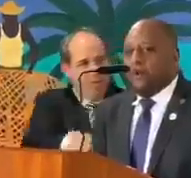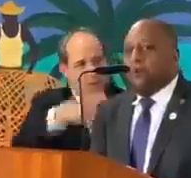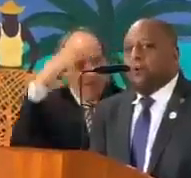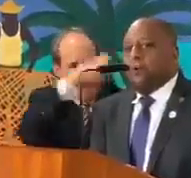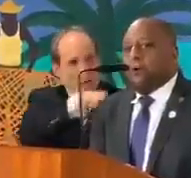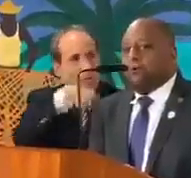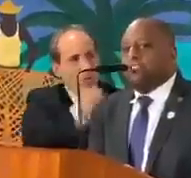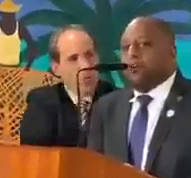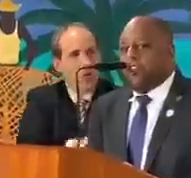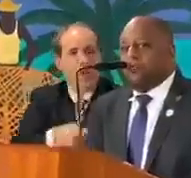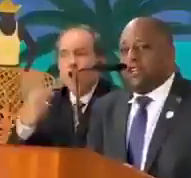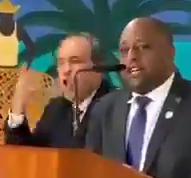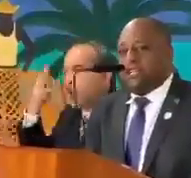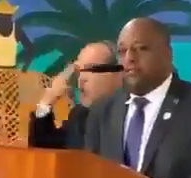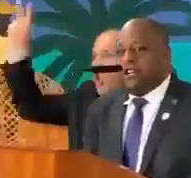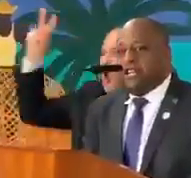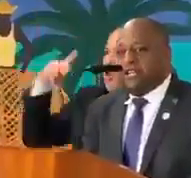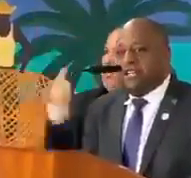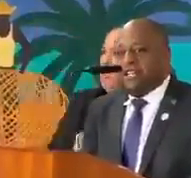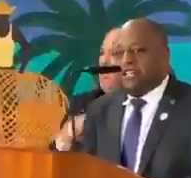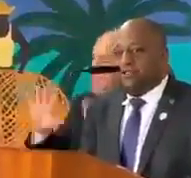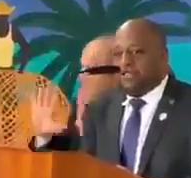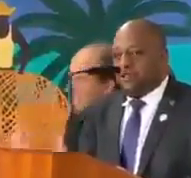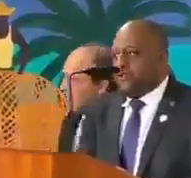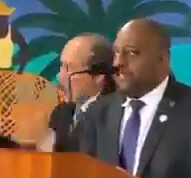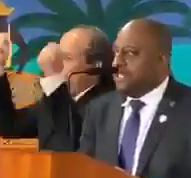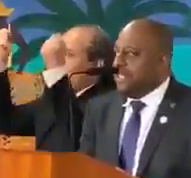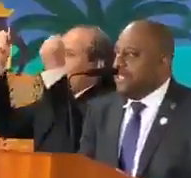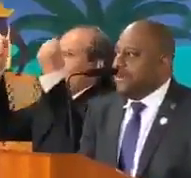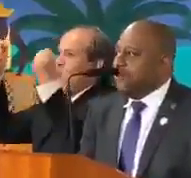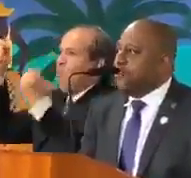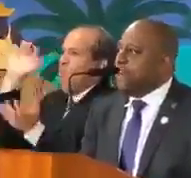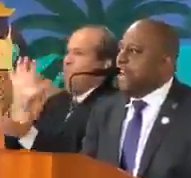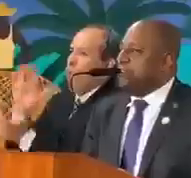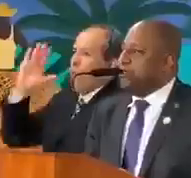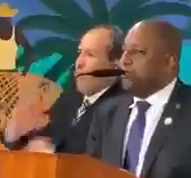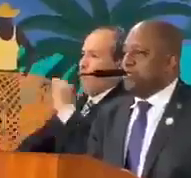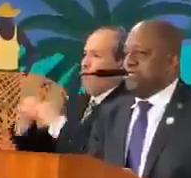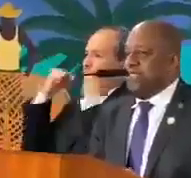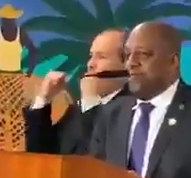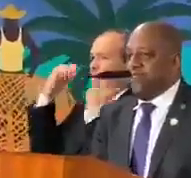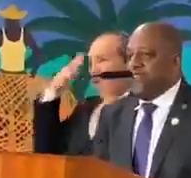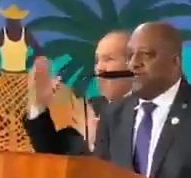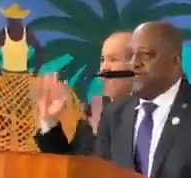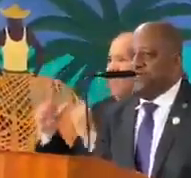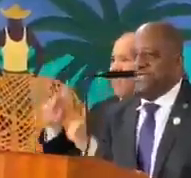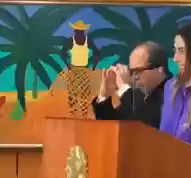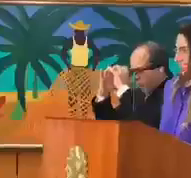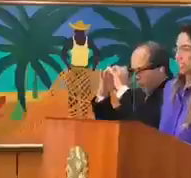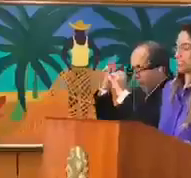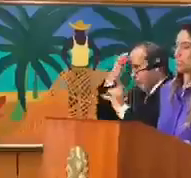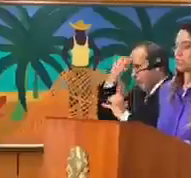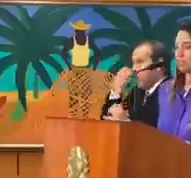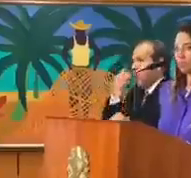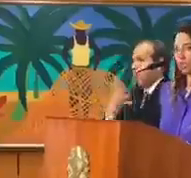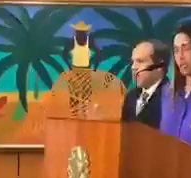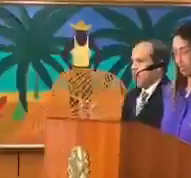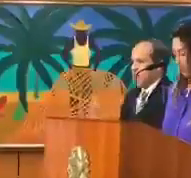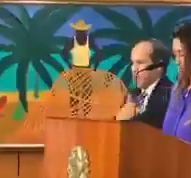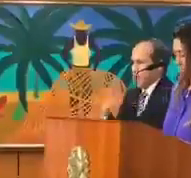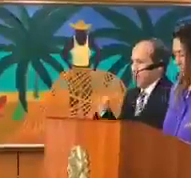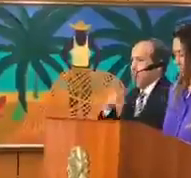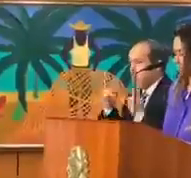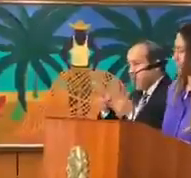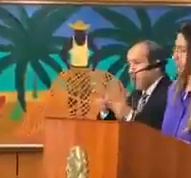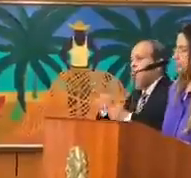como o salvador da categoria de educação física. Muito obrigado a todos e fiquem com Deus. Esse projeto de